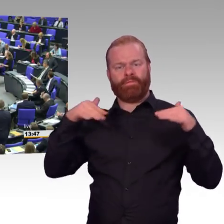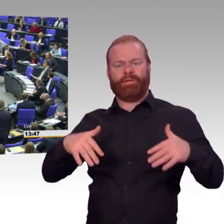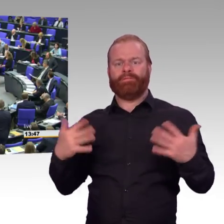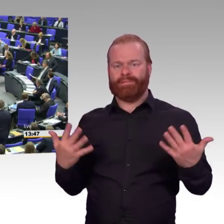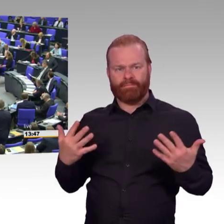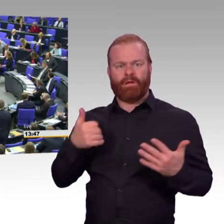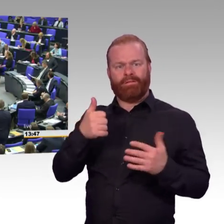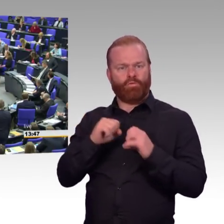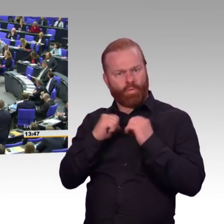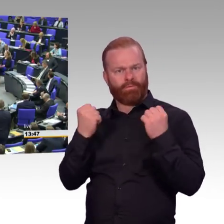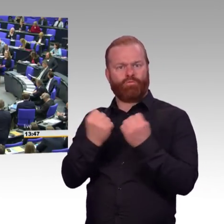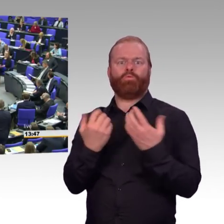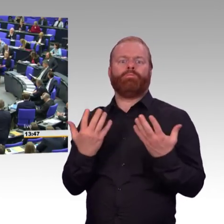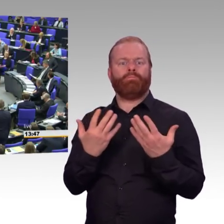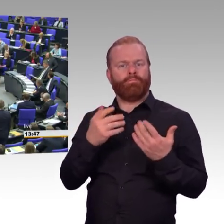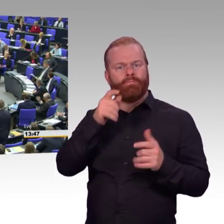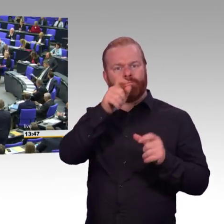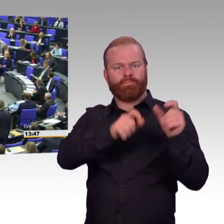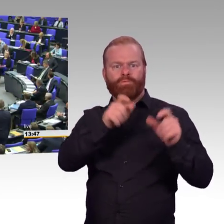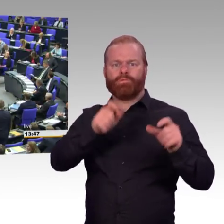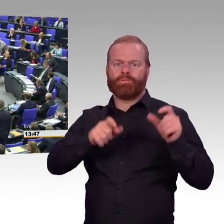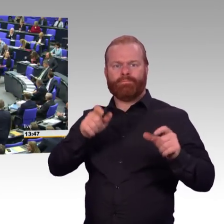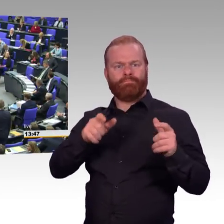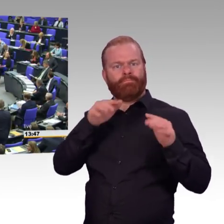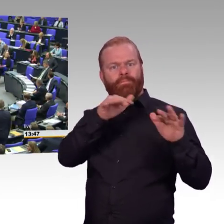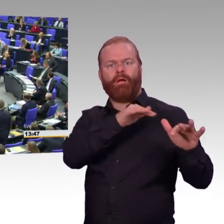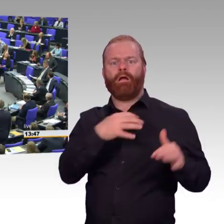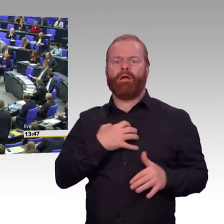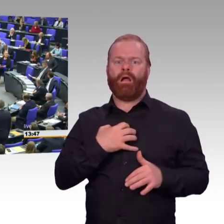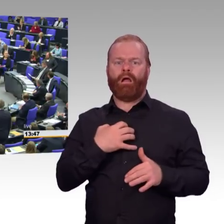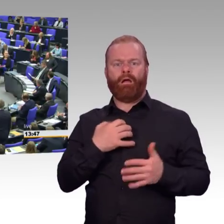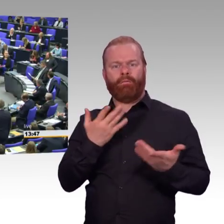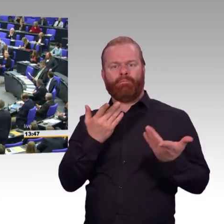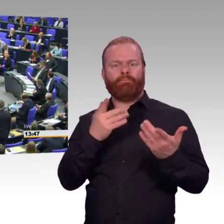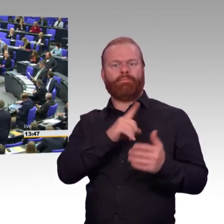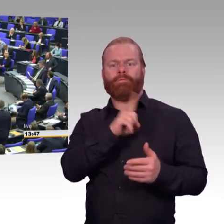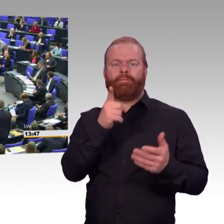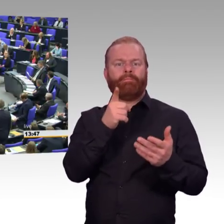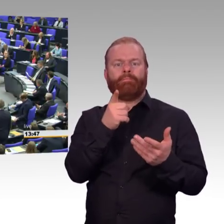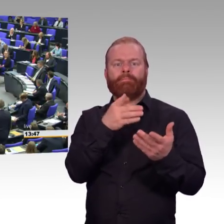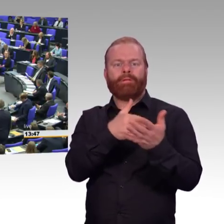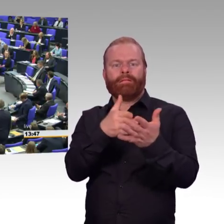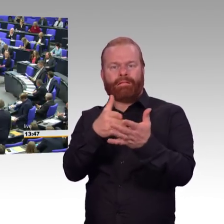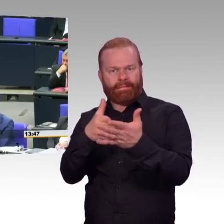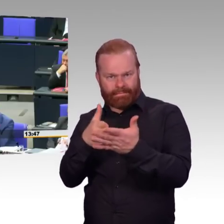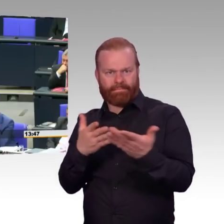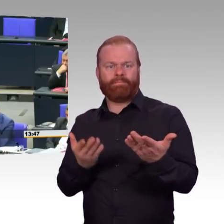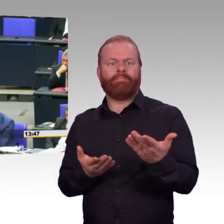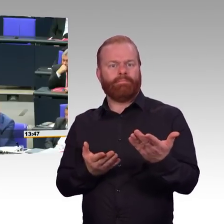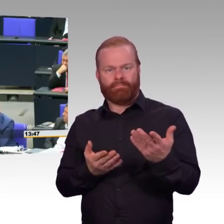werden behindert von dieser Gesellschaft. Und Sie werden diffamiert von Menschen mit Ihnen, die genau solche Ausdrücke benutzen. Das ist erbärmlich und